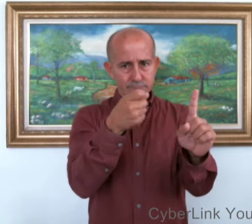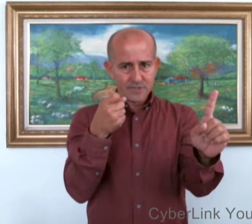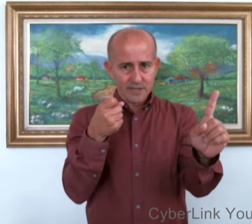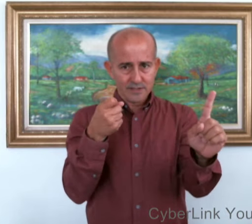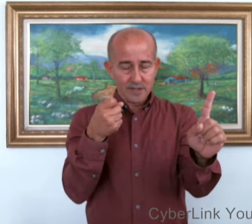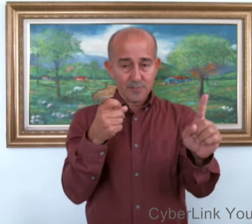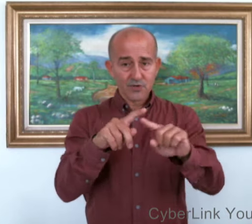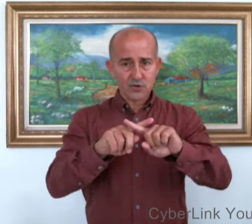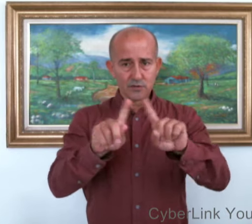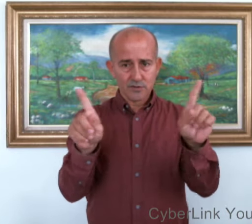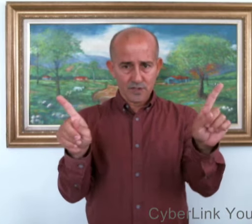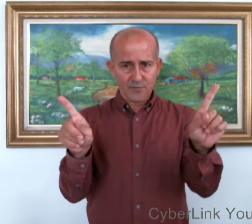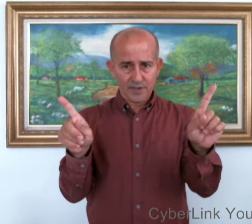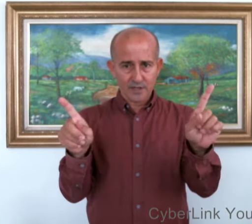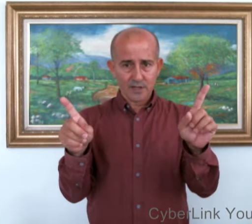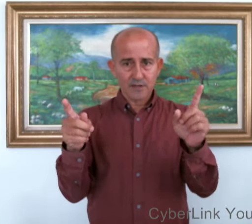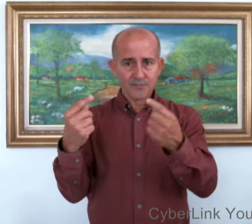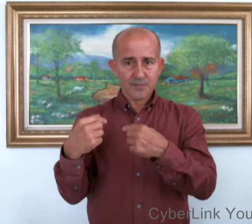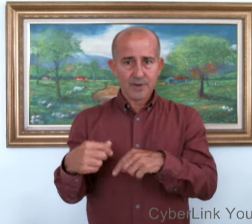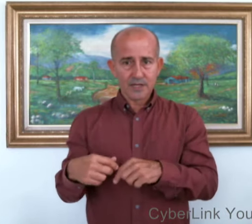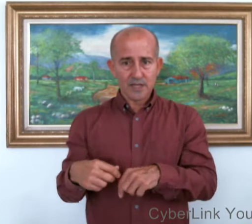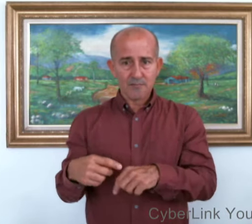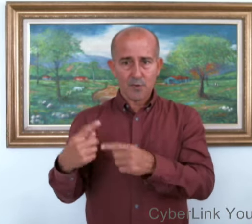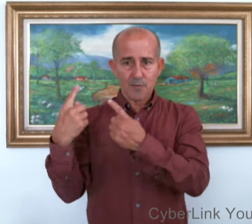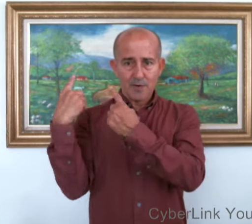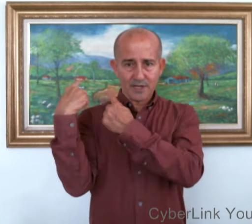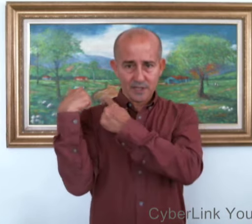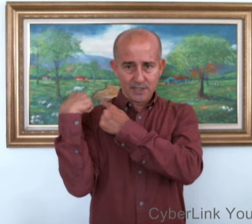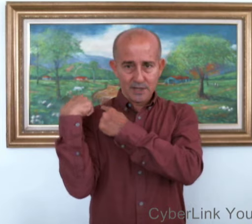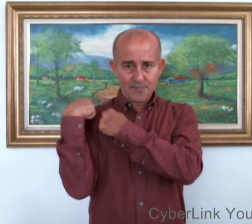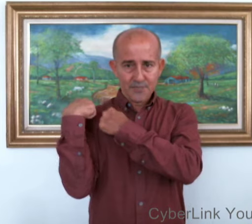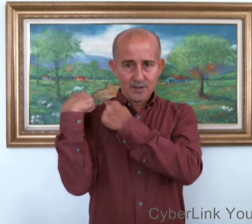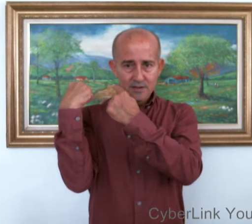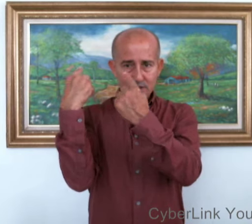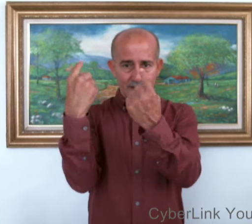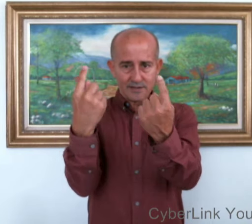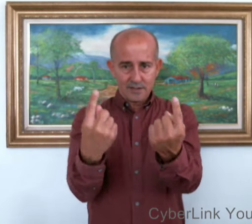Desde. Pero son diferentes. Para el tiempo vamos a aprender esta. Desde.